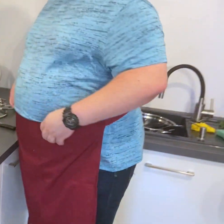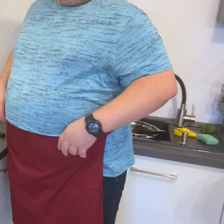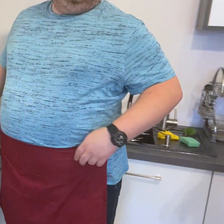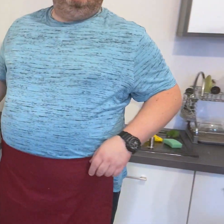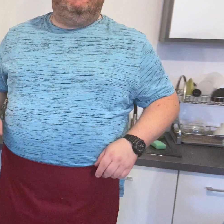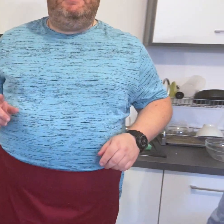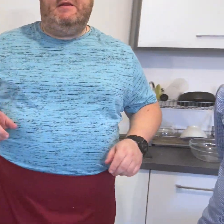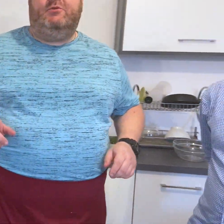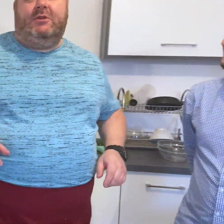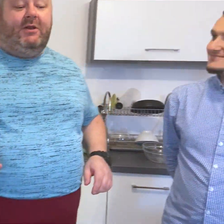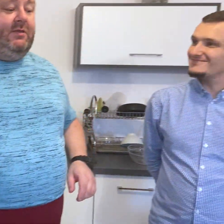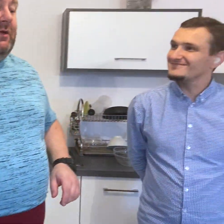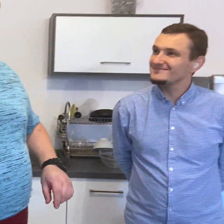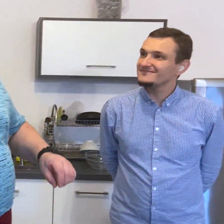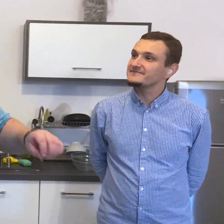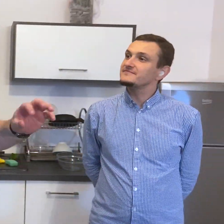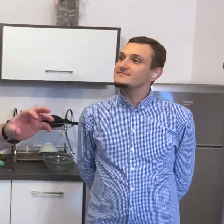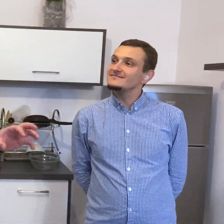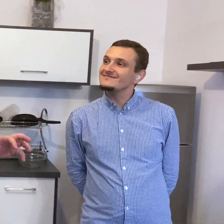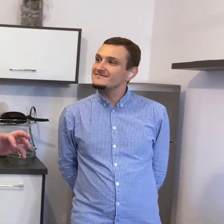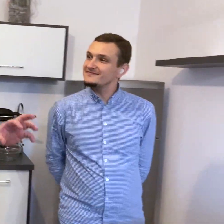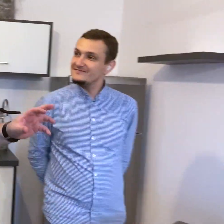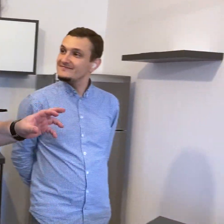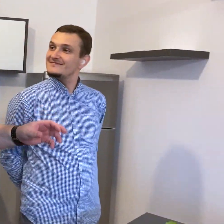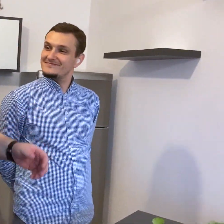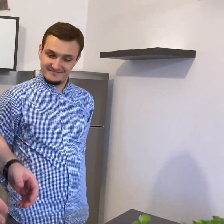Zabieram się teraz za rozdrobnienie tuńczyka.